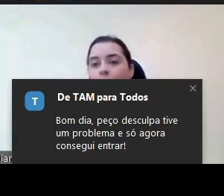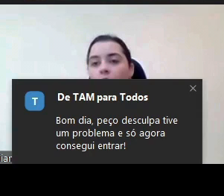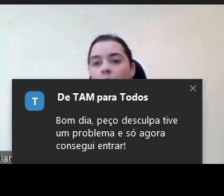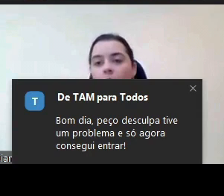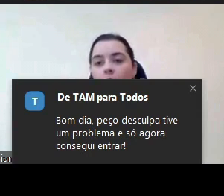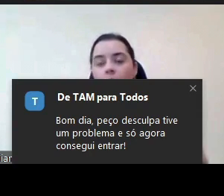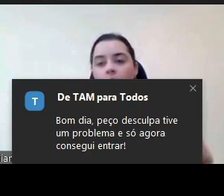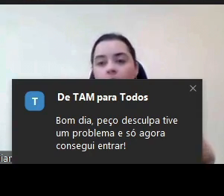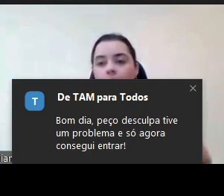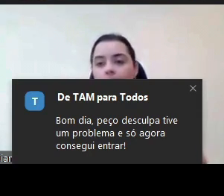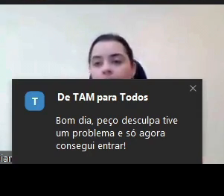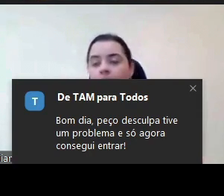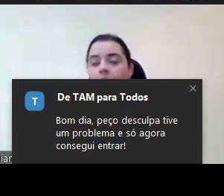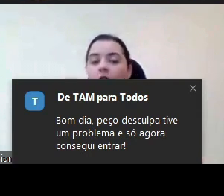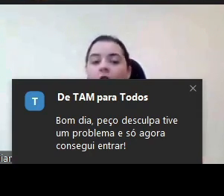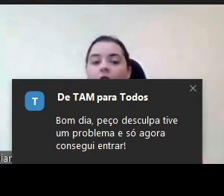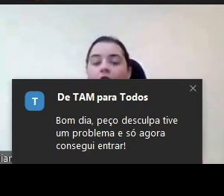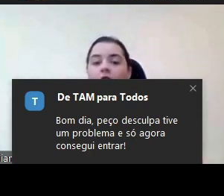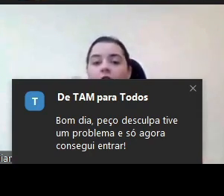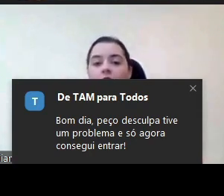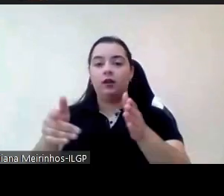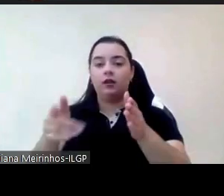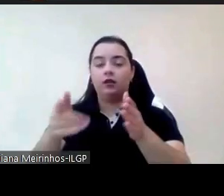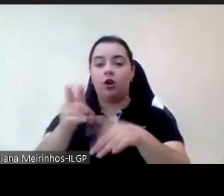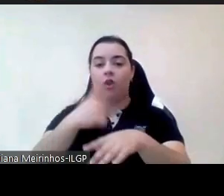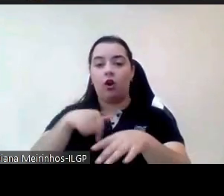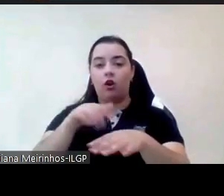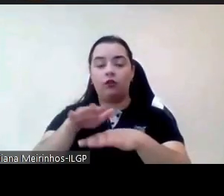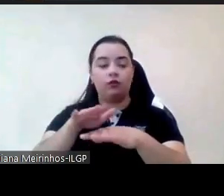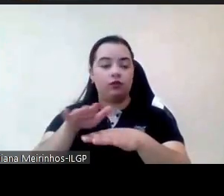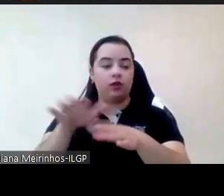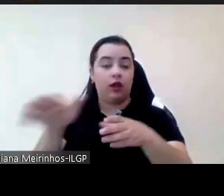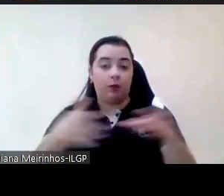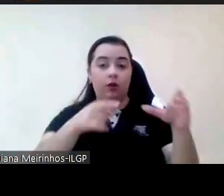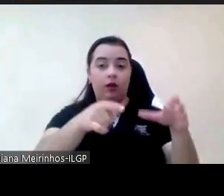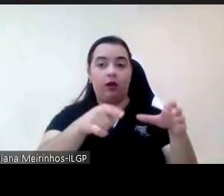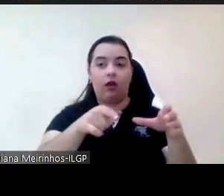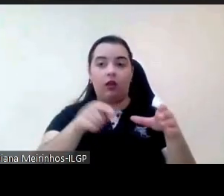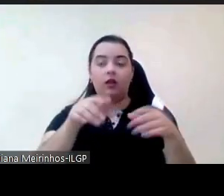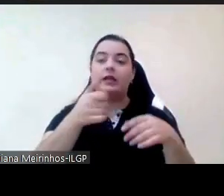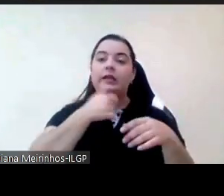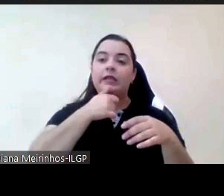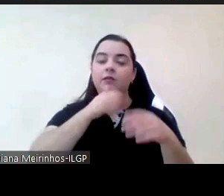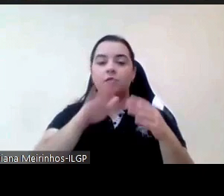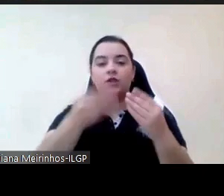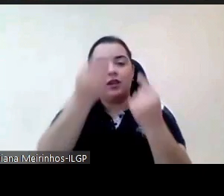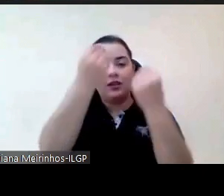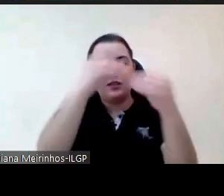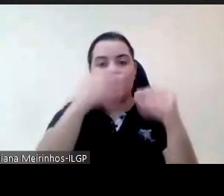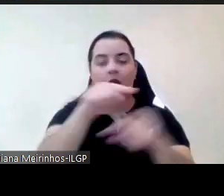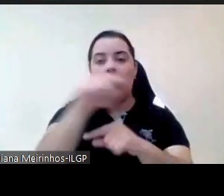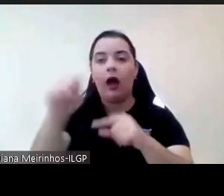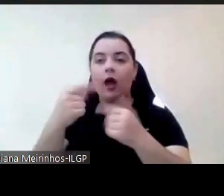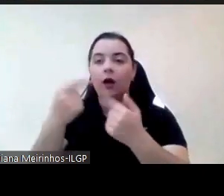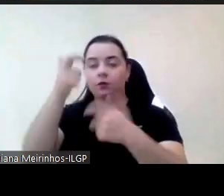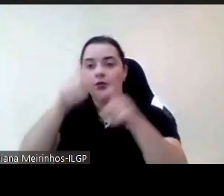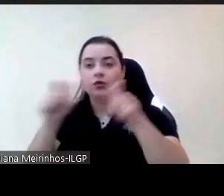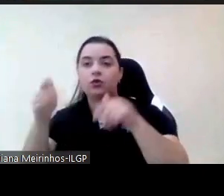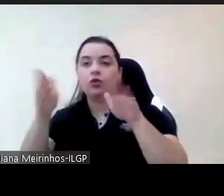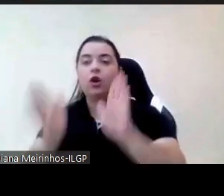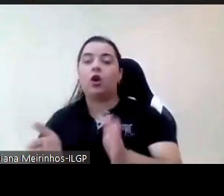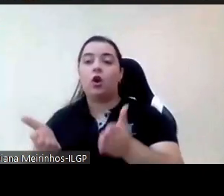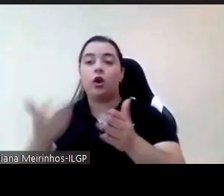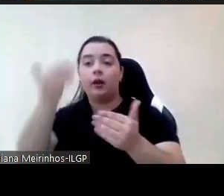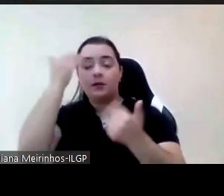umas sessões de capacitação digital pronto agora algumas dessas pessoas que têm mais capacidades conseguem utilizar o